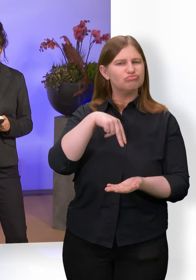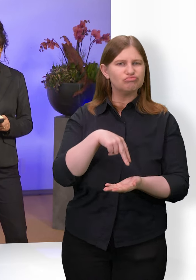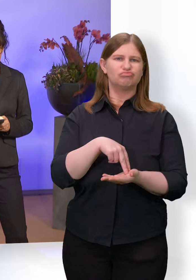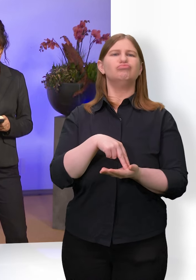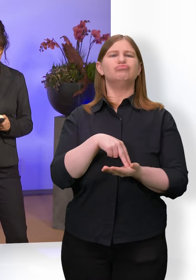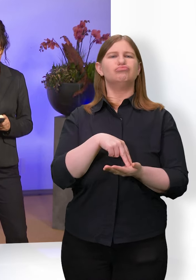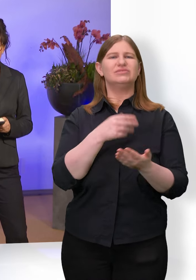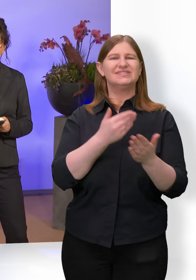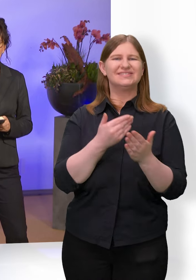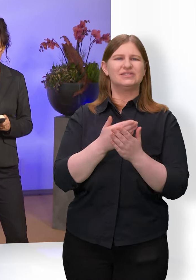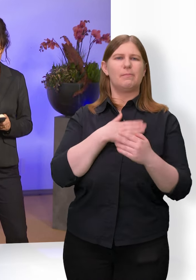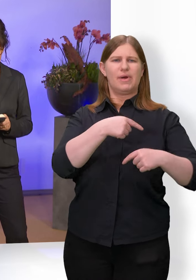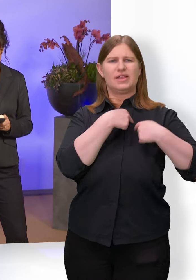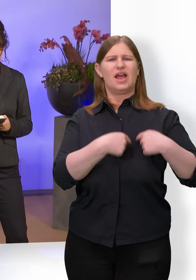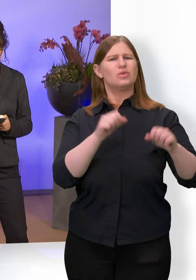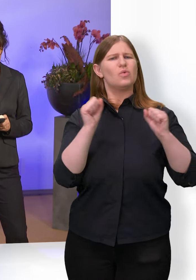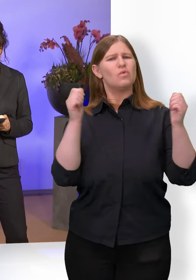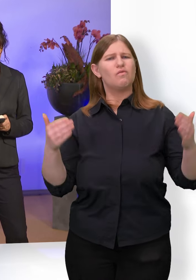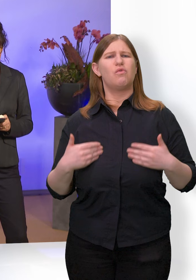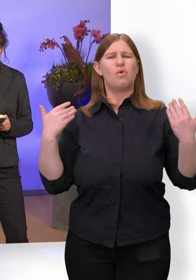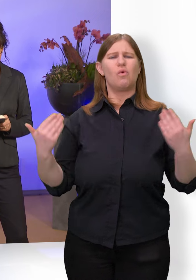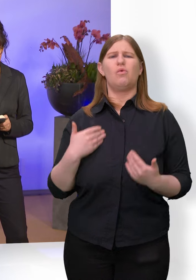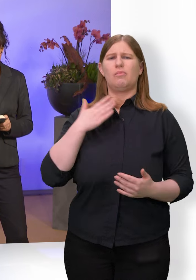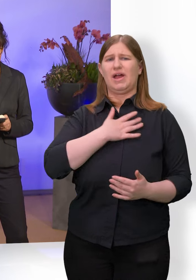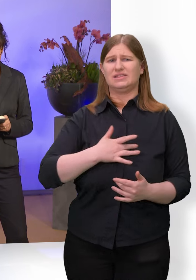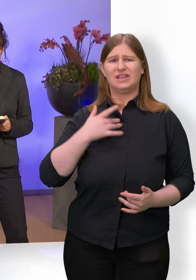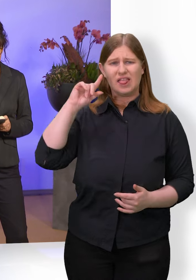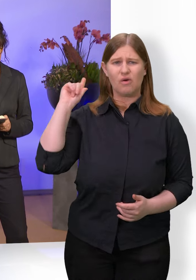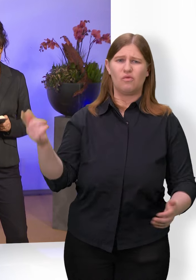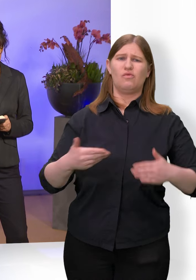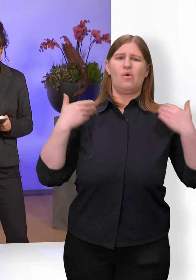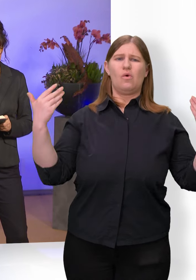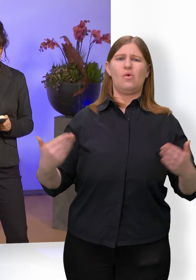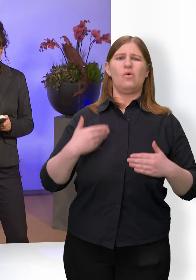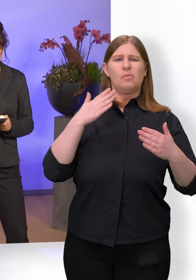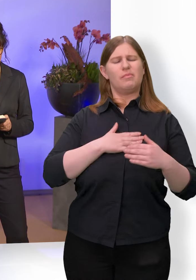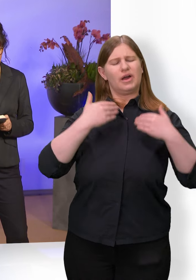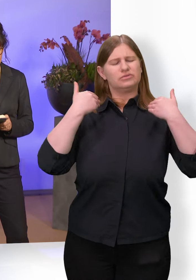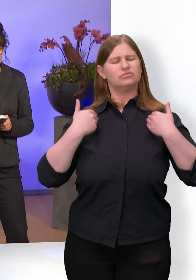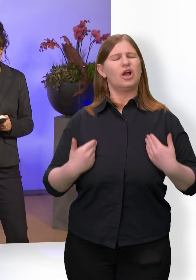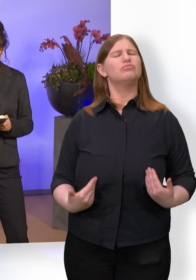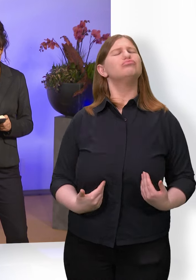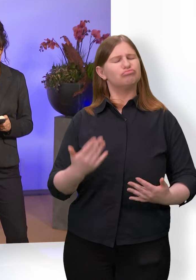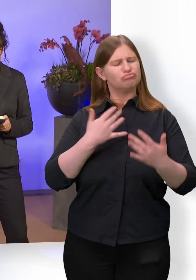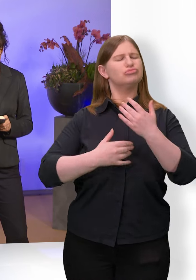Darum freut sich mein Herz und meine Seele ist fröhlich. Auch mein Leib wird sicher liegen,